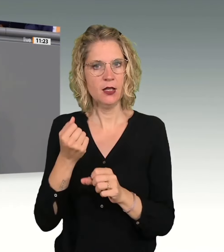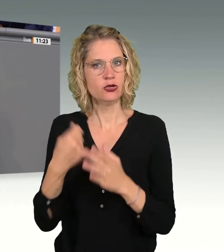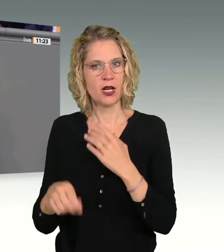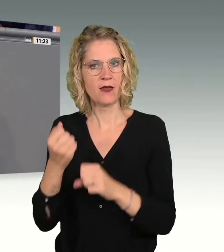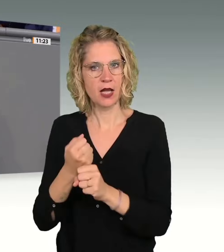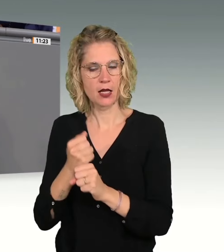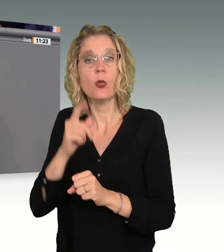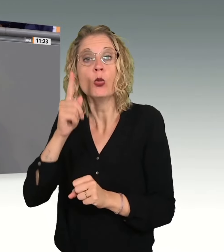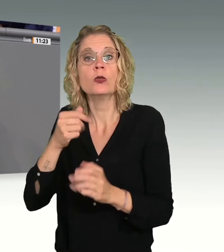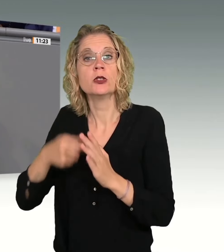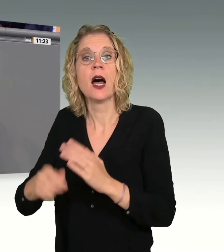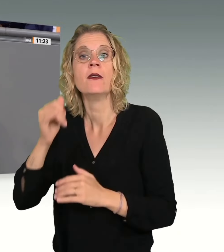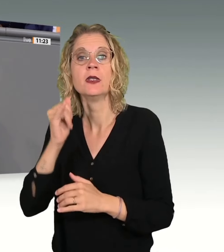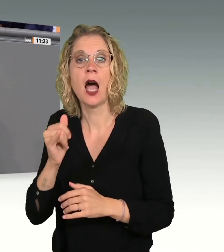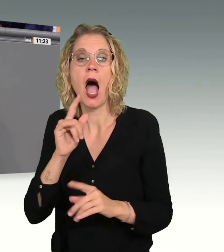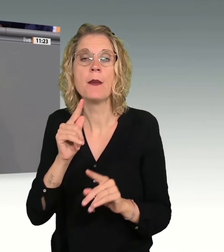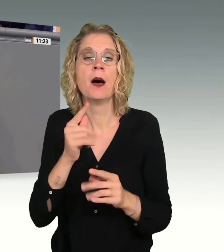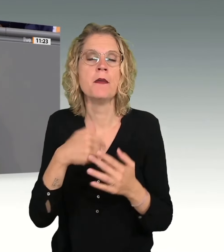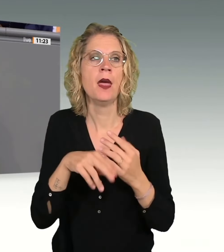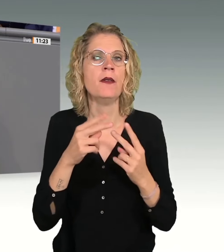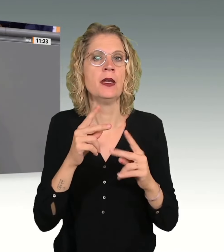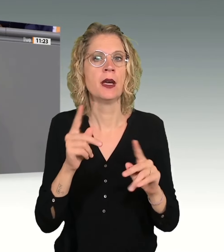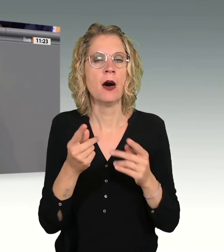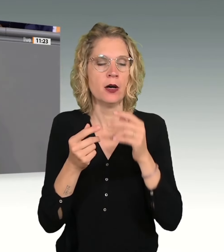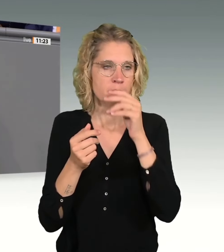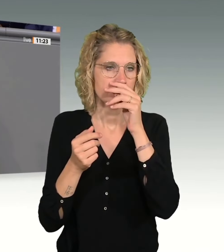sondern auch dafür zu sorgen, dass sie gar nicht erst geschehen.